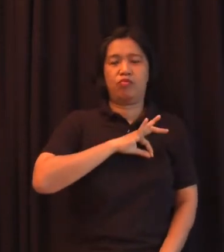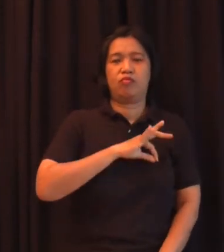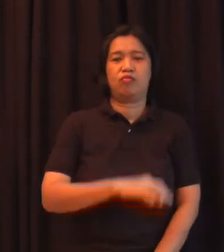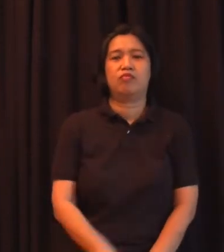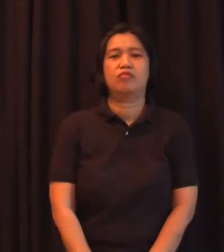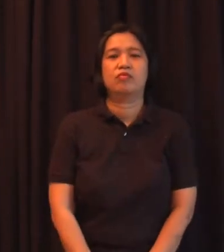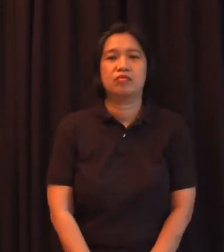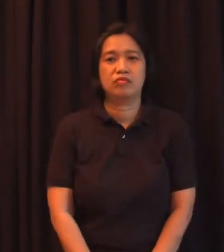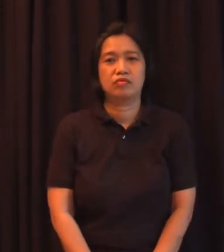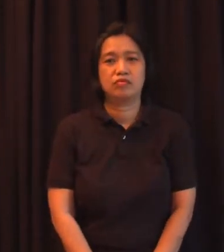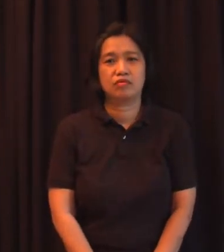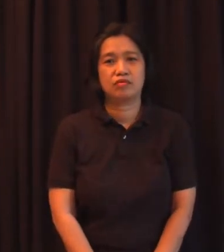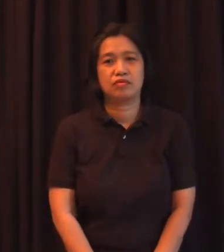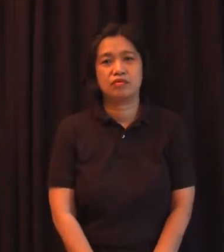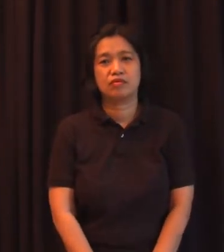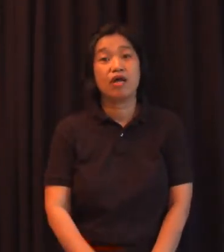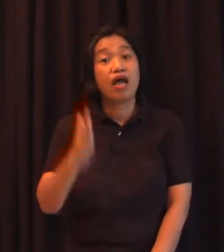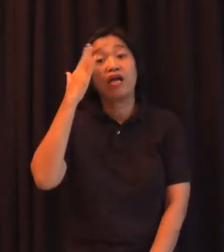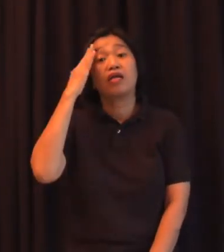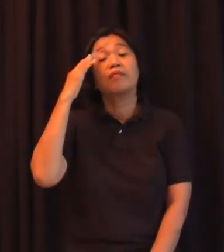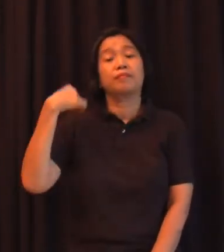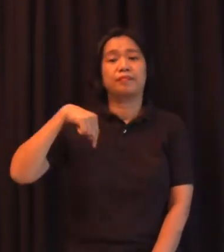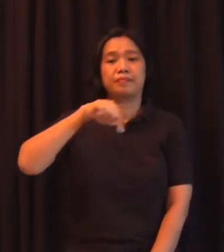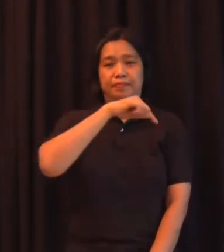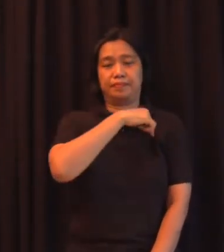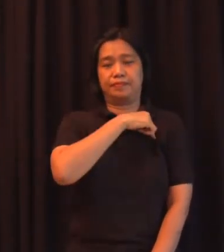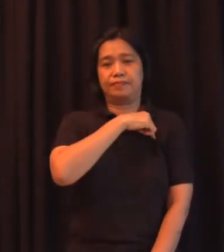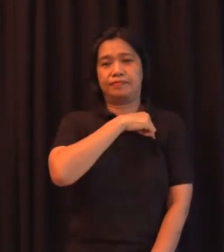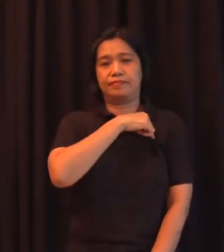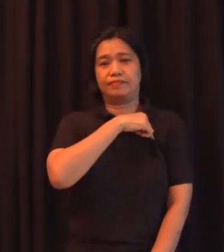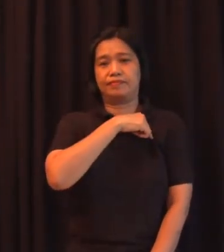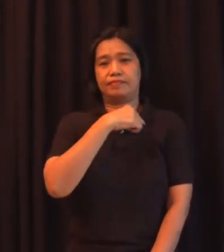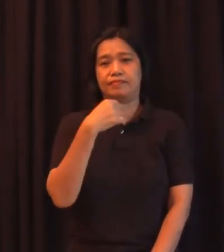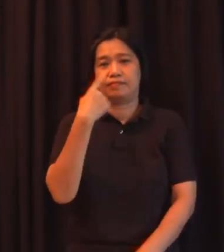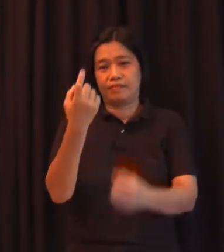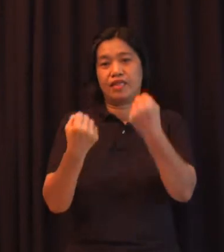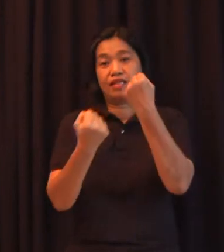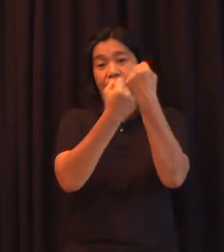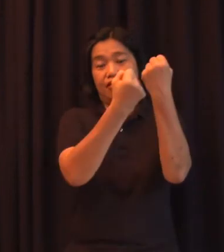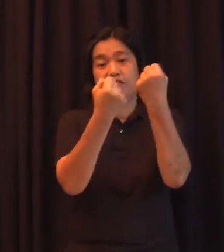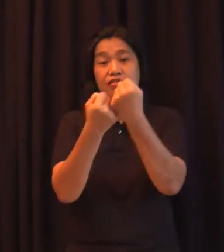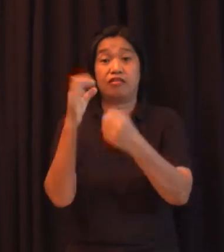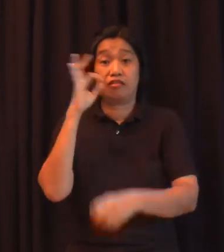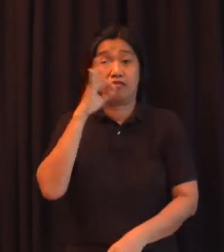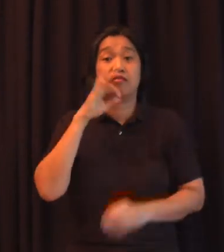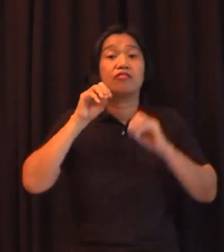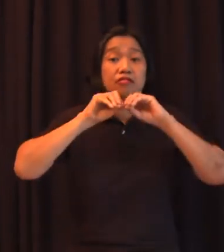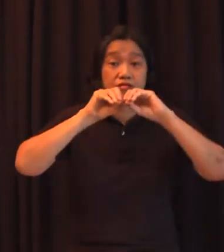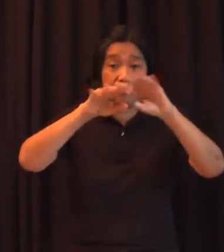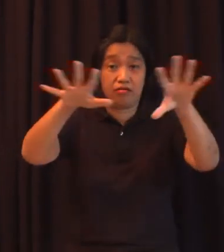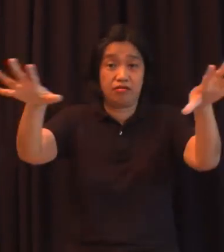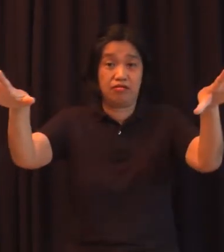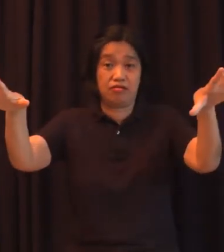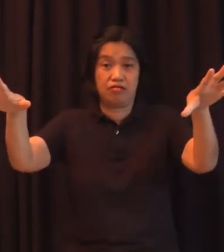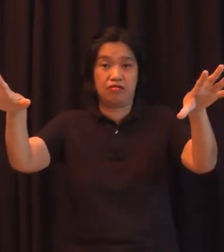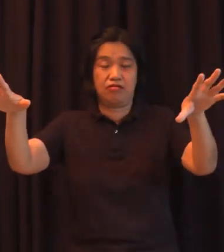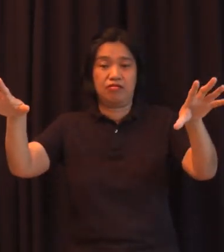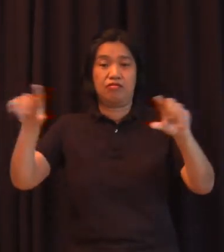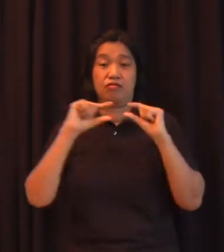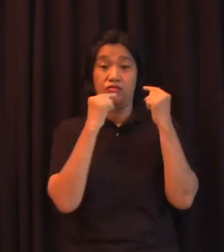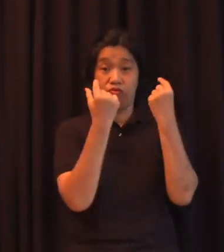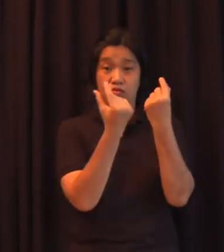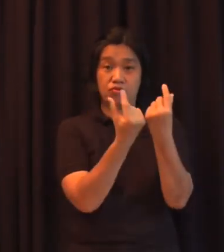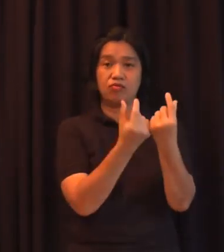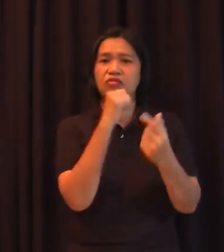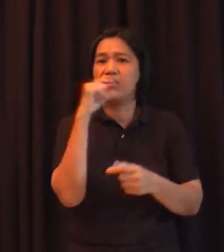conscious kami doon sa ganon yung mga nag-advocate na Pilipino na palagan natin yung aming hanay hindi lamang sa mga nagtuturo ng